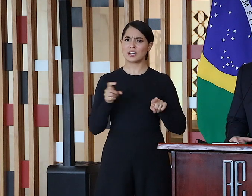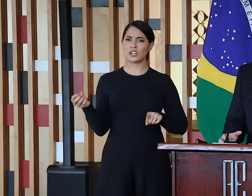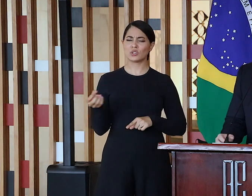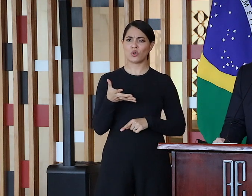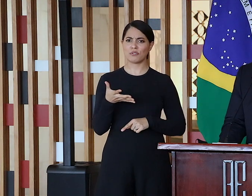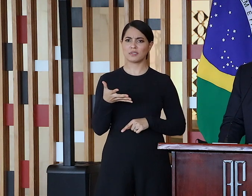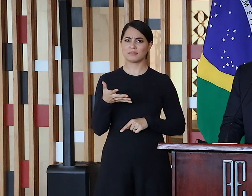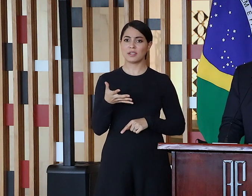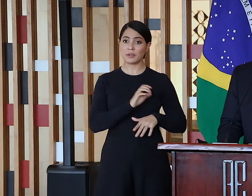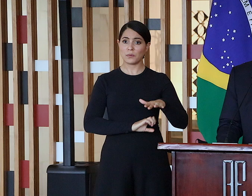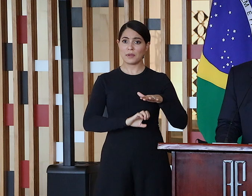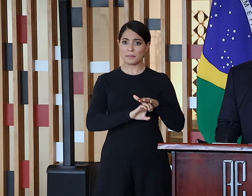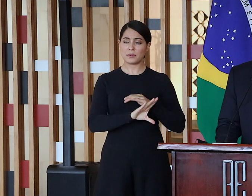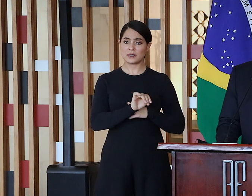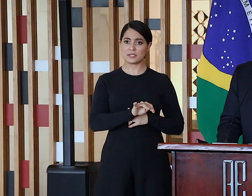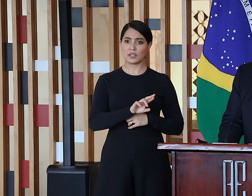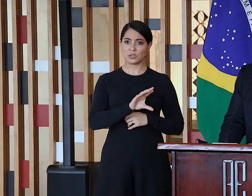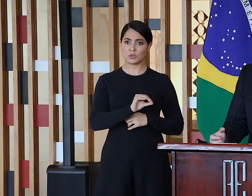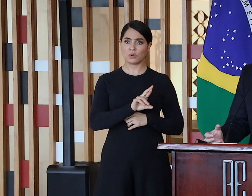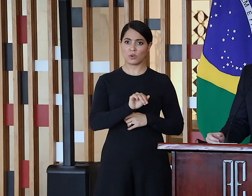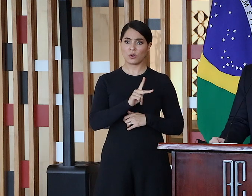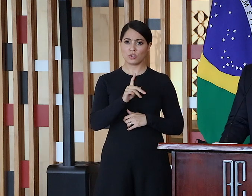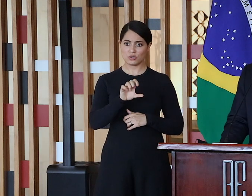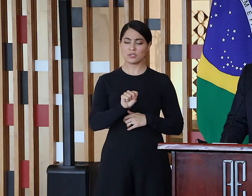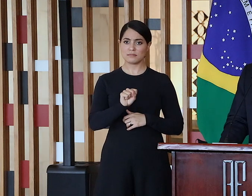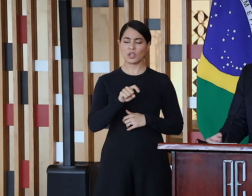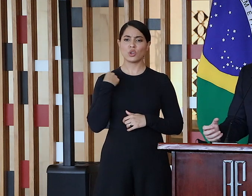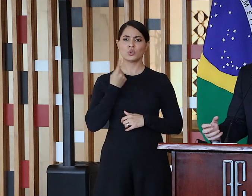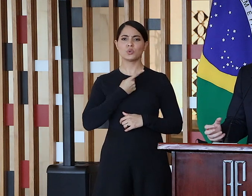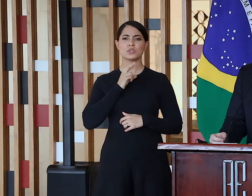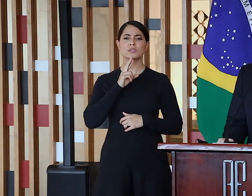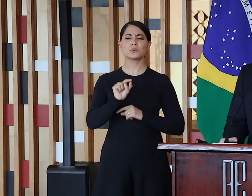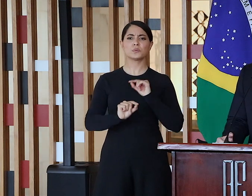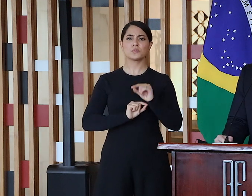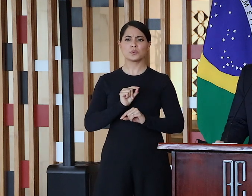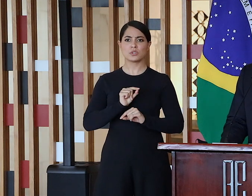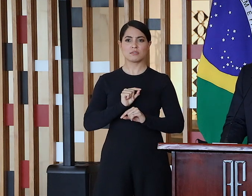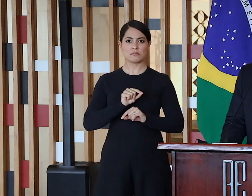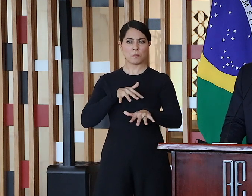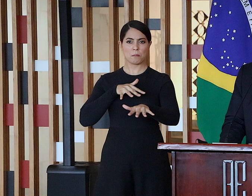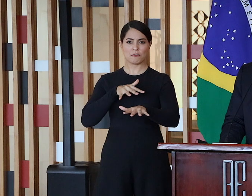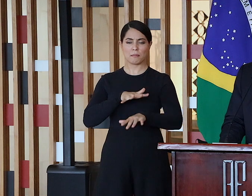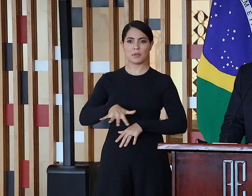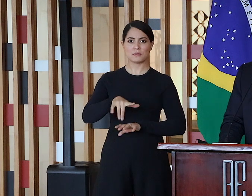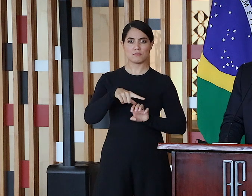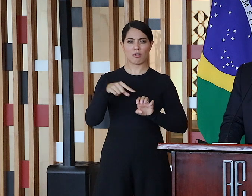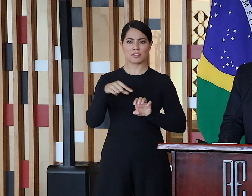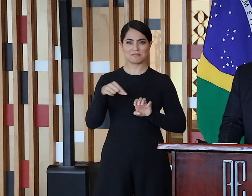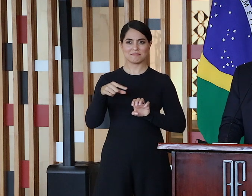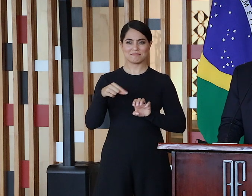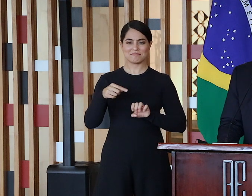devem ser entendidas acima de tudo como um resultado da mobilização do próprio empresariado brasileiro